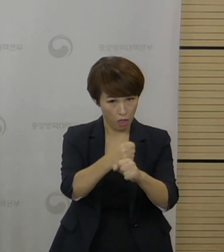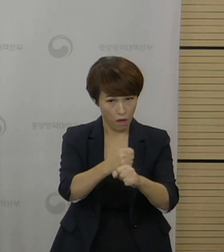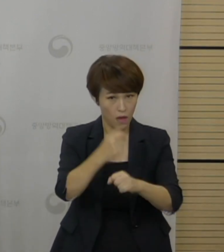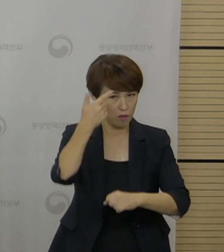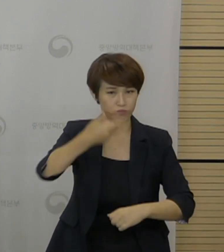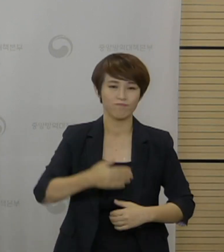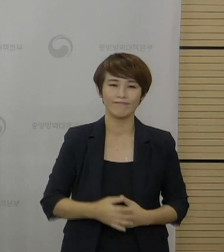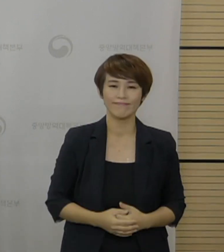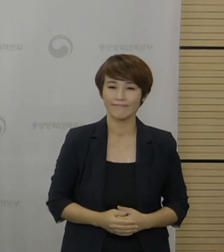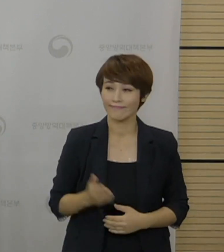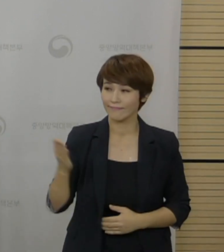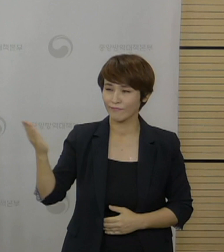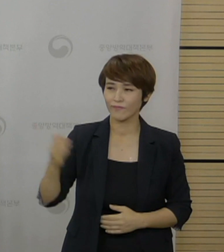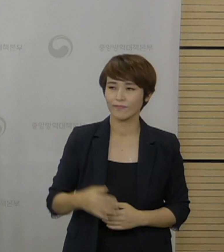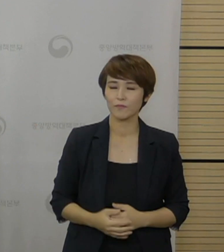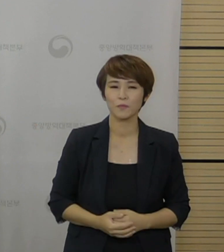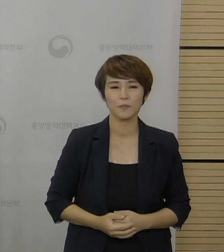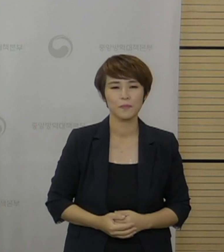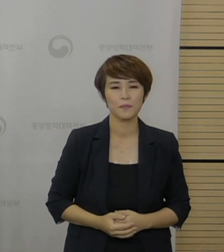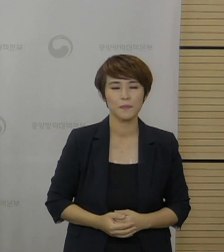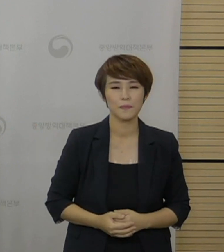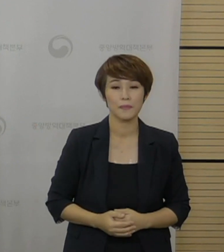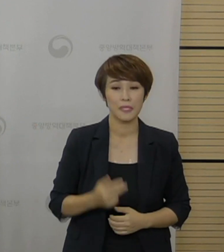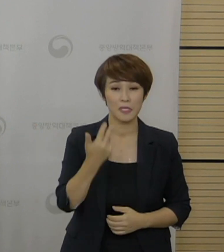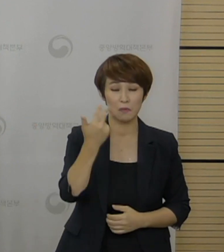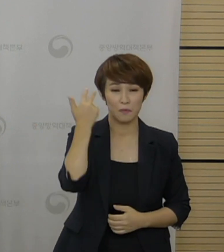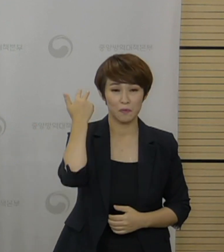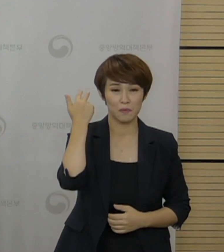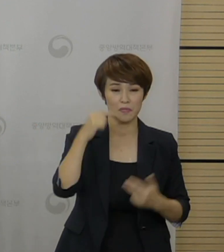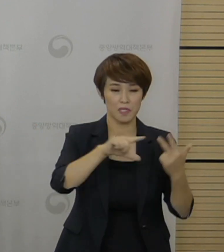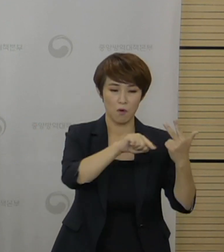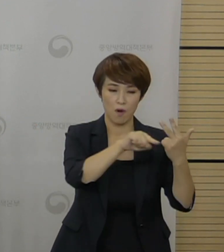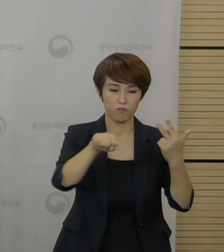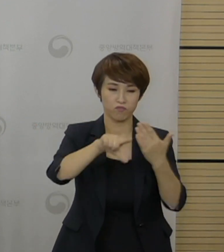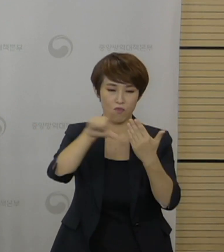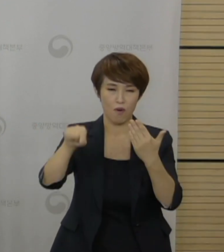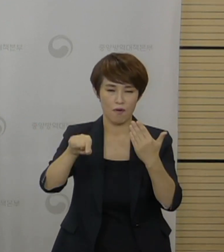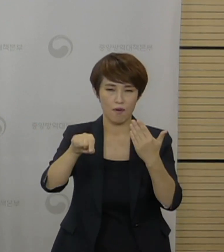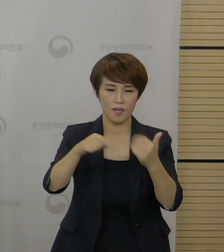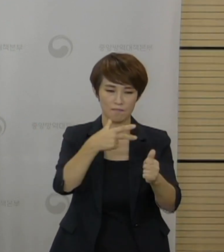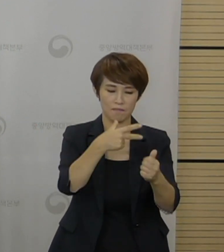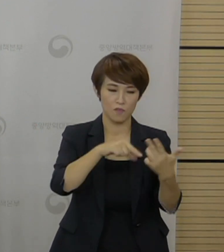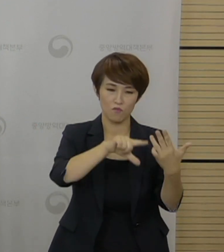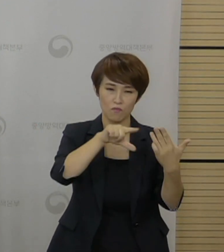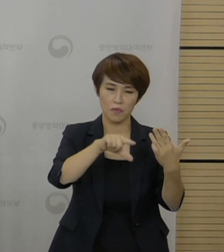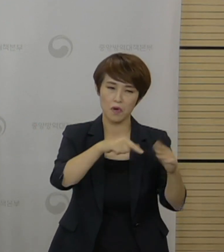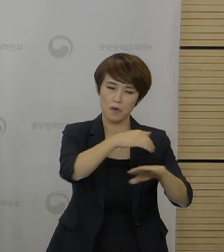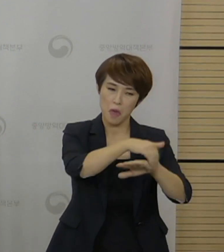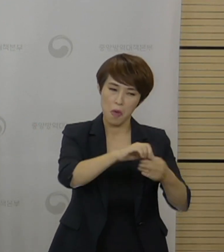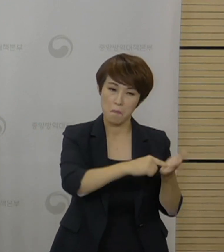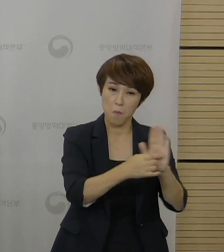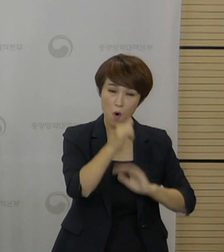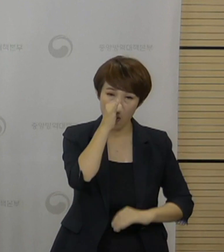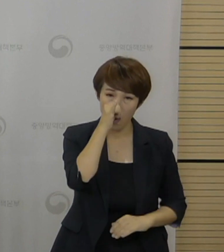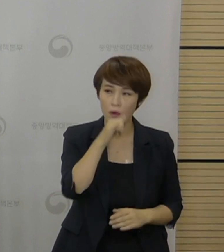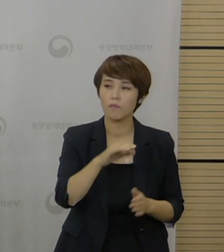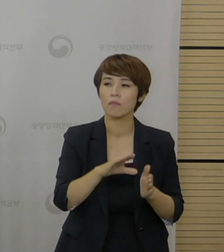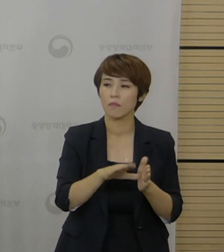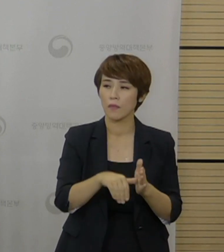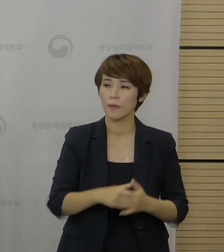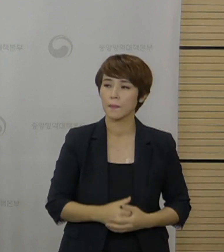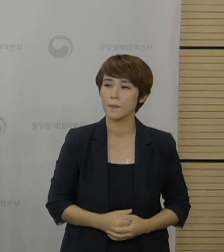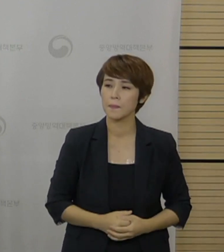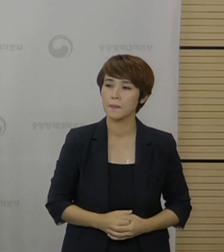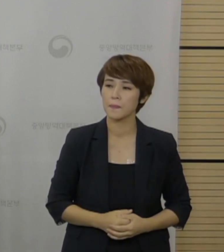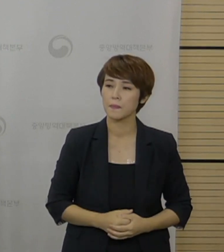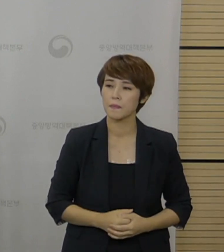지난주에 그 3분기 계획을 발표하면서 40대 이하에 대해서는 8월부터 백신 도입량에 따라서 순차적으로 실시하는